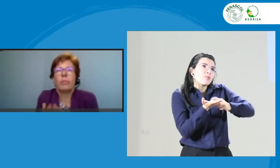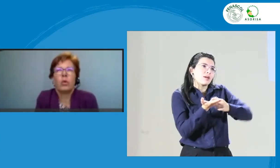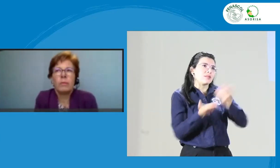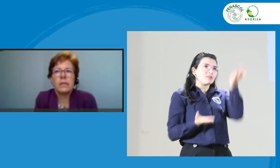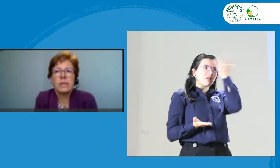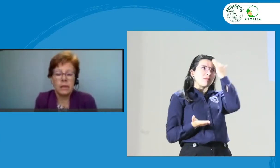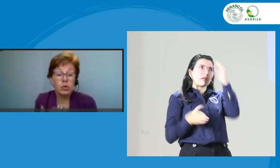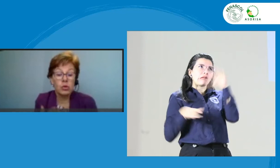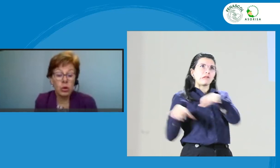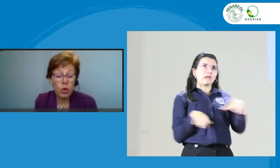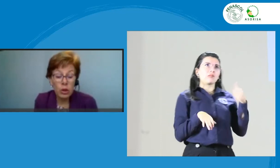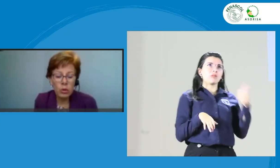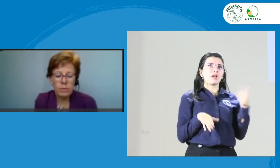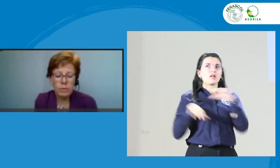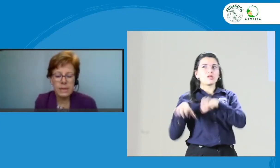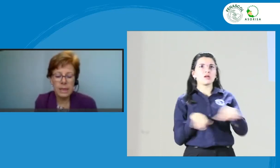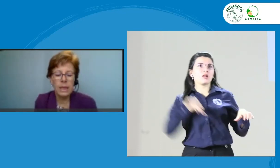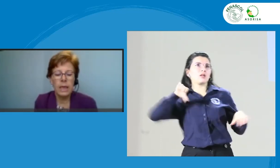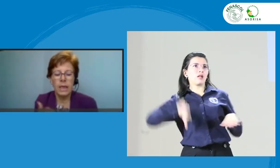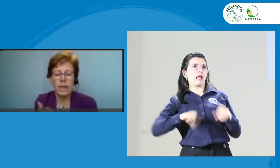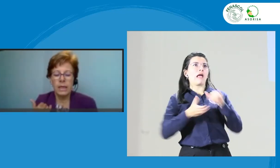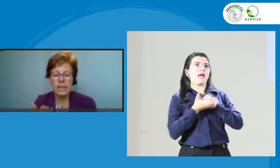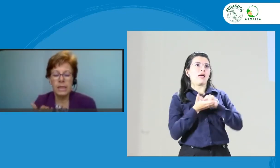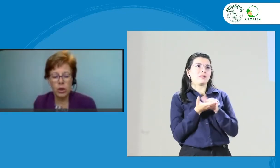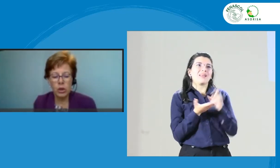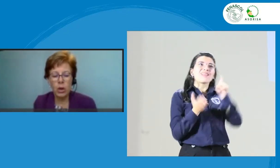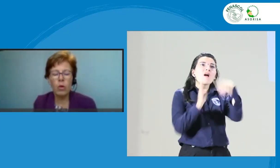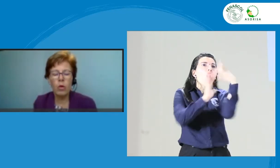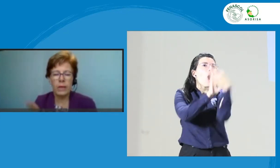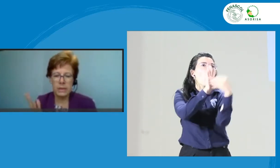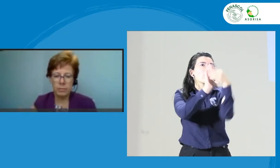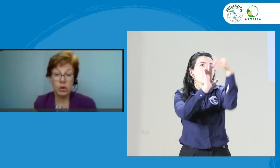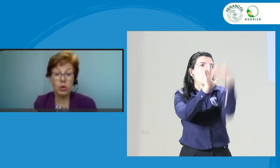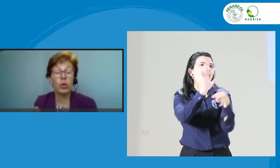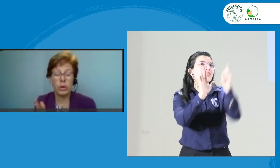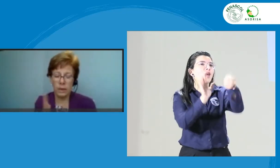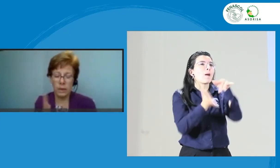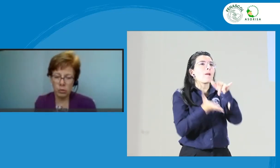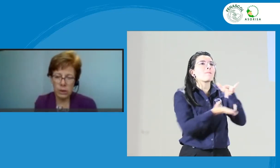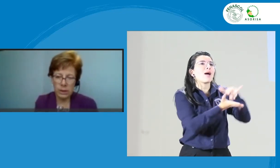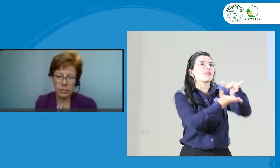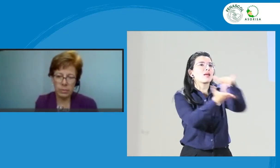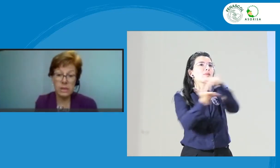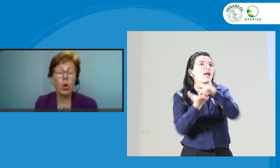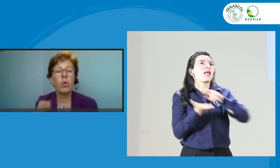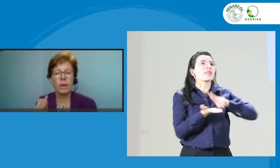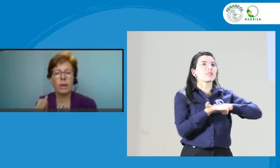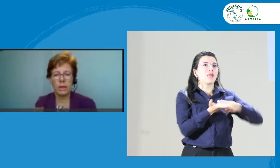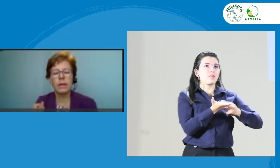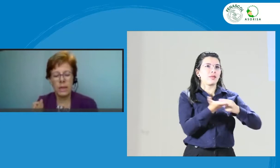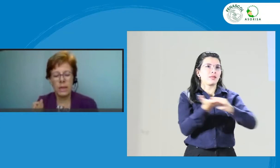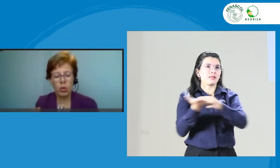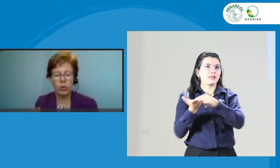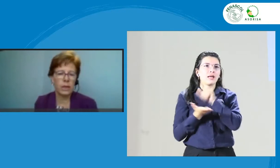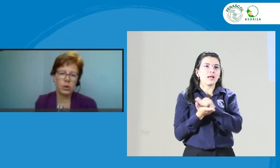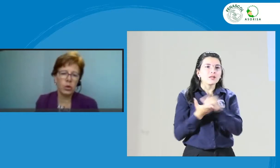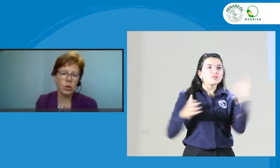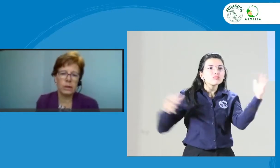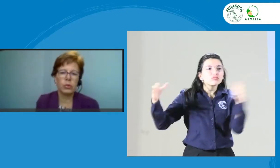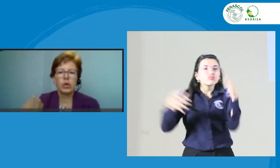problemas tenemos. El código debe ser desarrollado con participación de los intérpretes, obviamente de la comunidad sola, porque